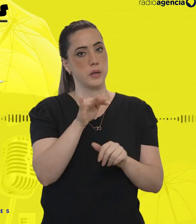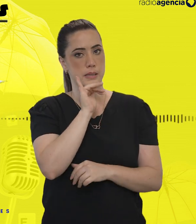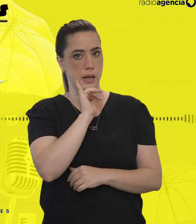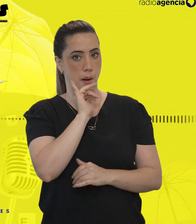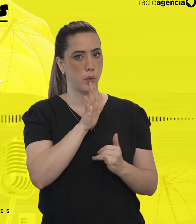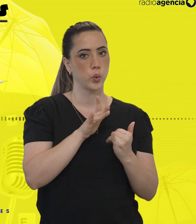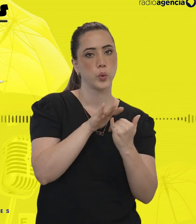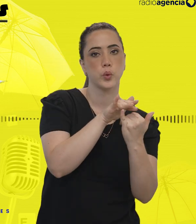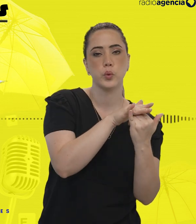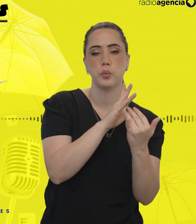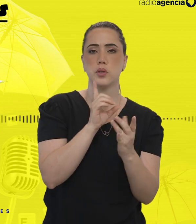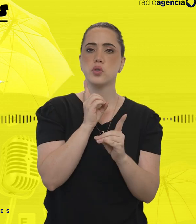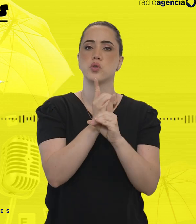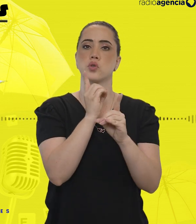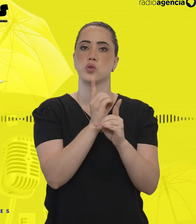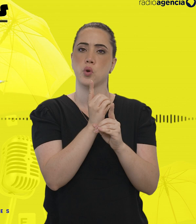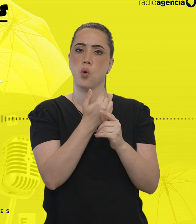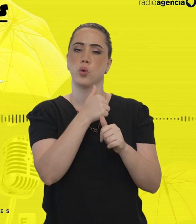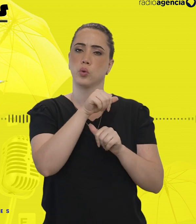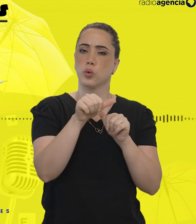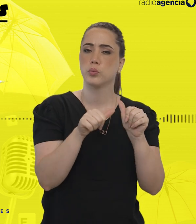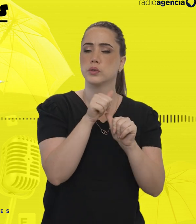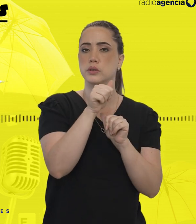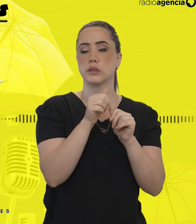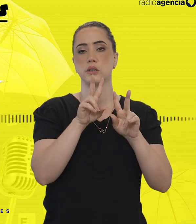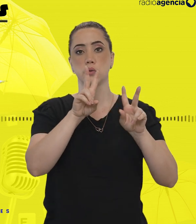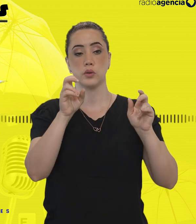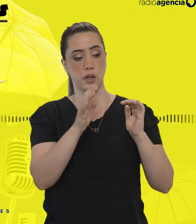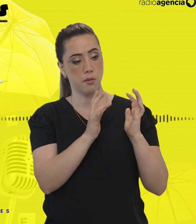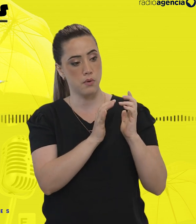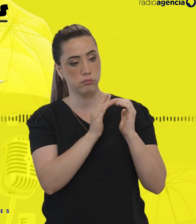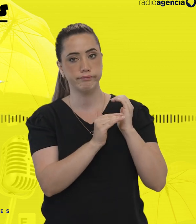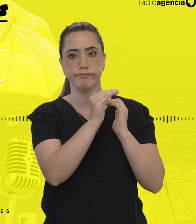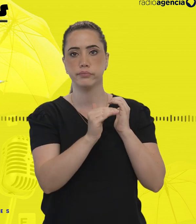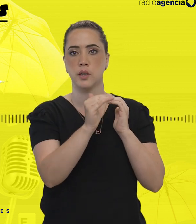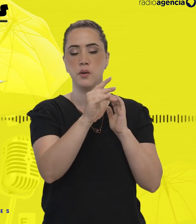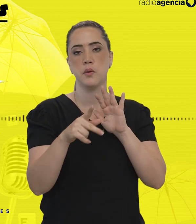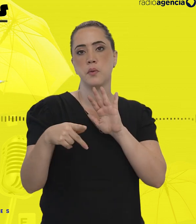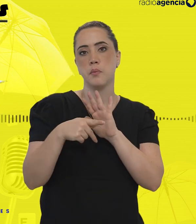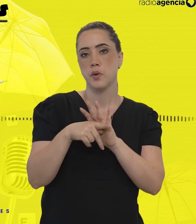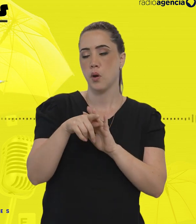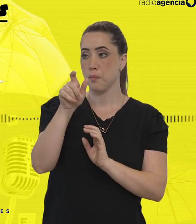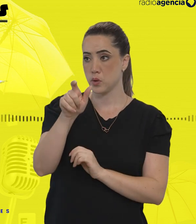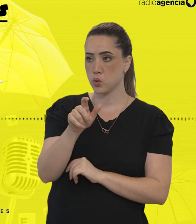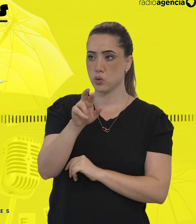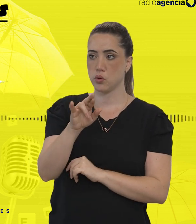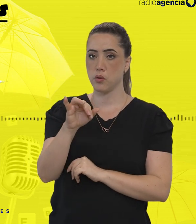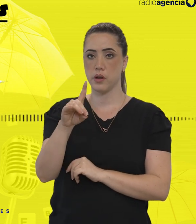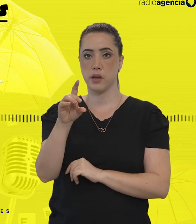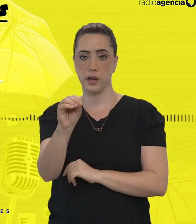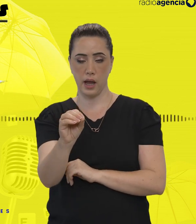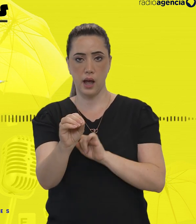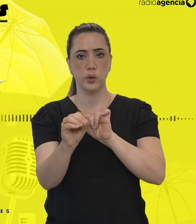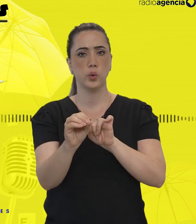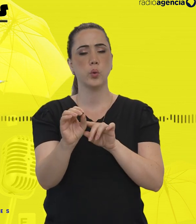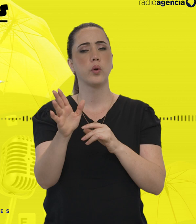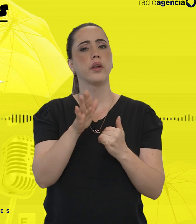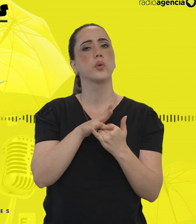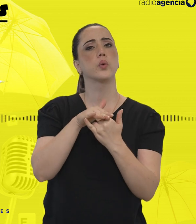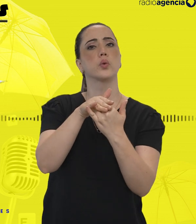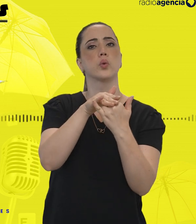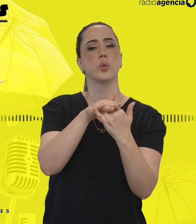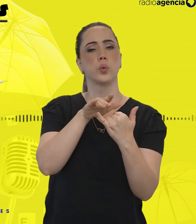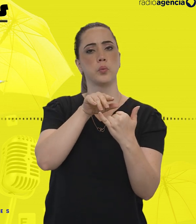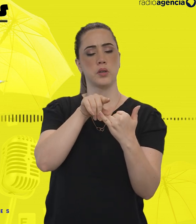por exemplo, a gente encontrou uma revisão sobre o termo neurodiversidade, feita pelo Ricardo Oliveira, do canal Autista Pensante.